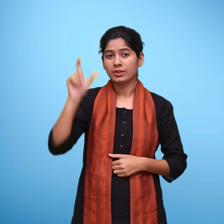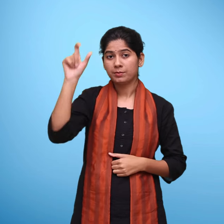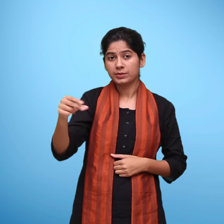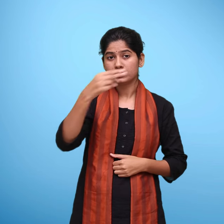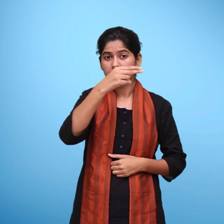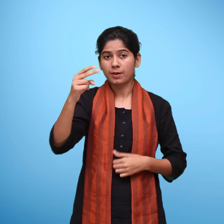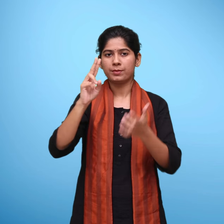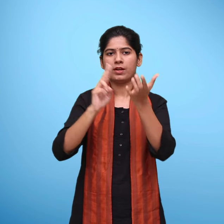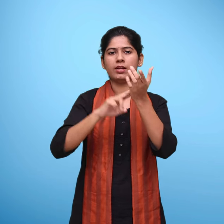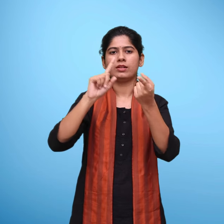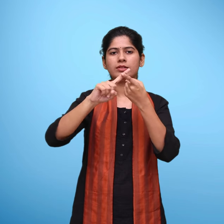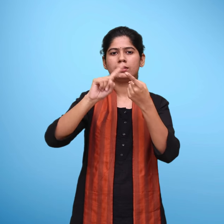नीलकंठ कुमार